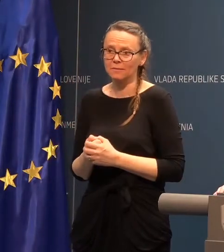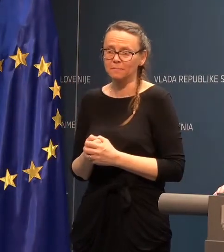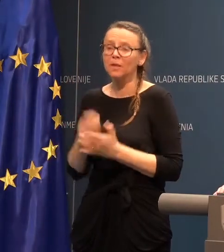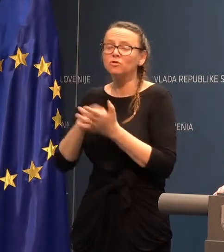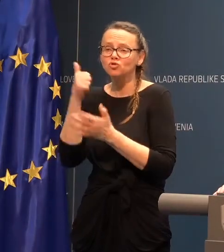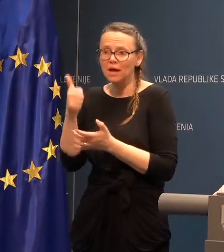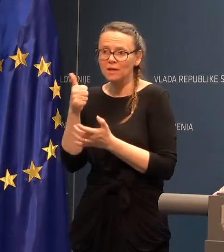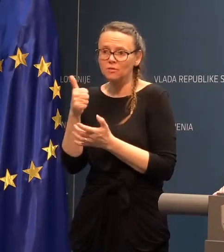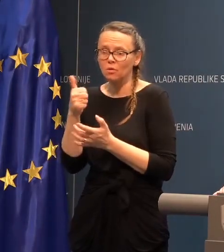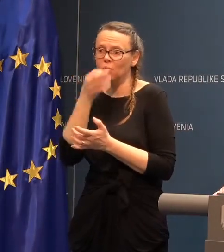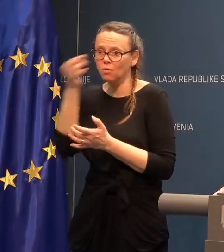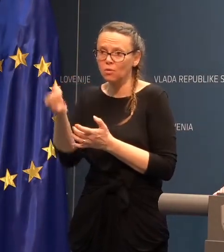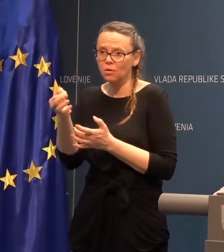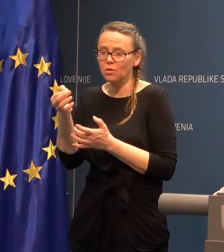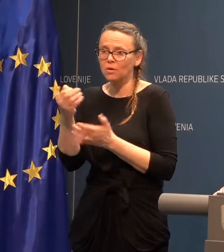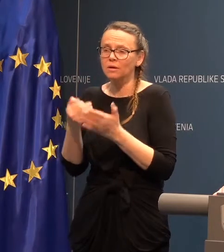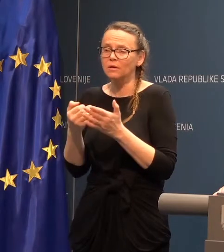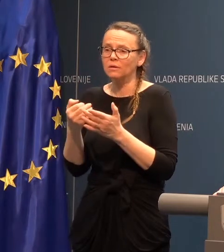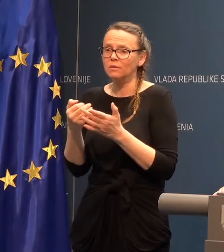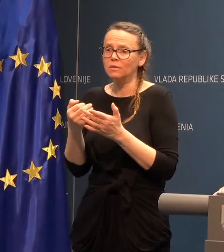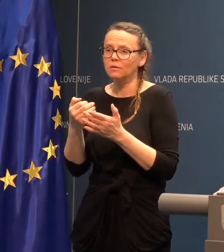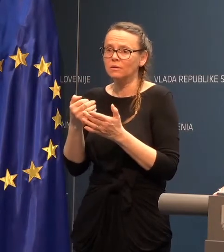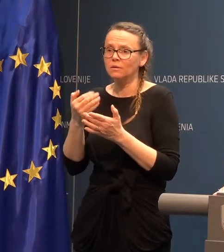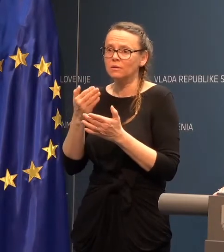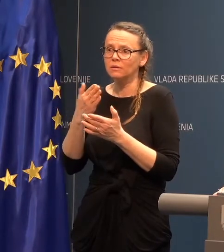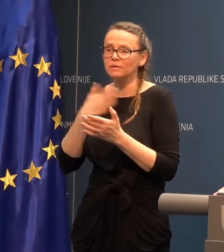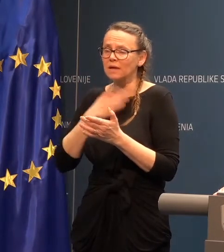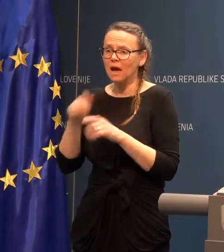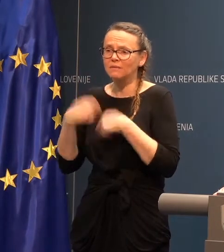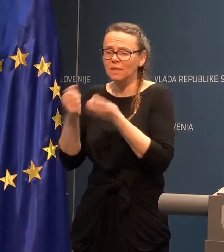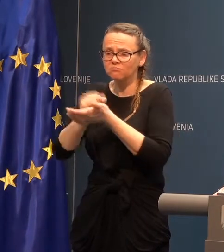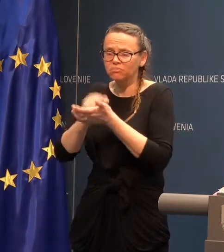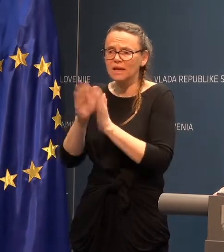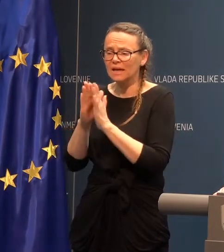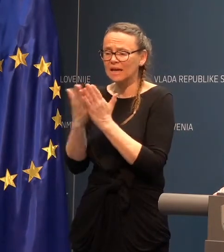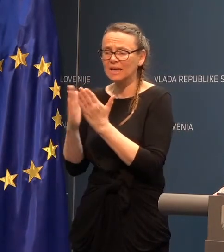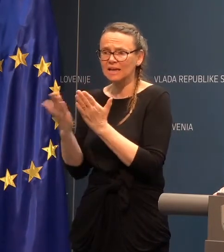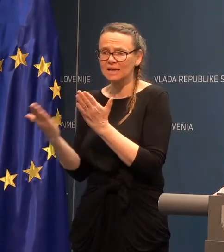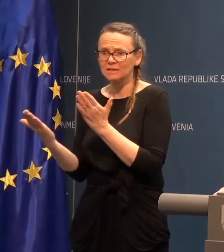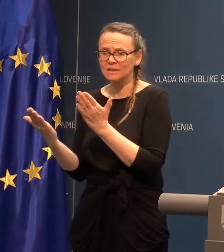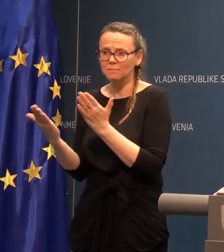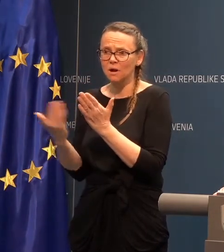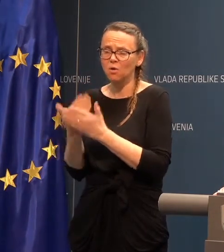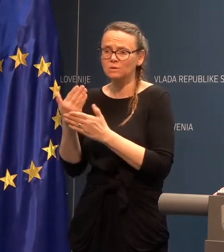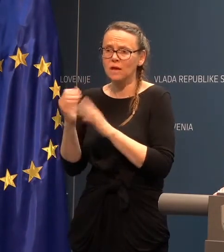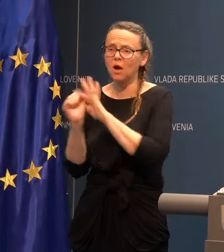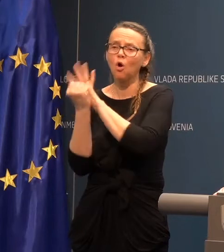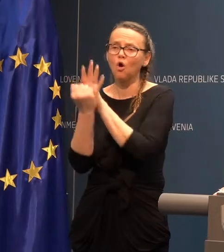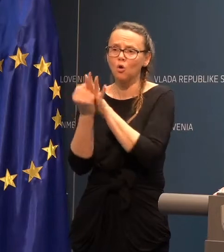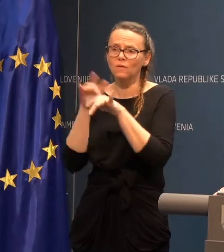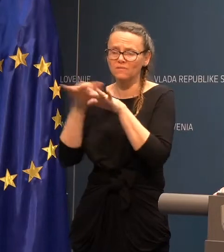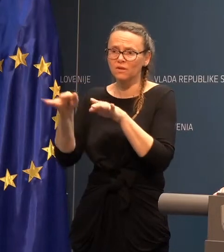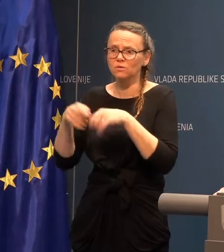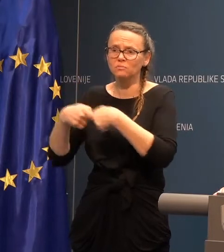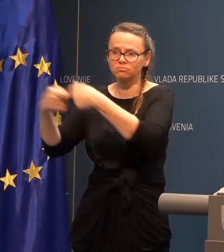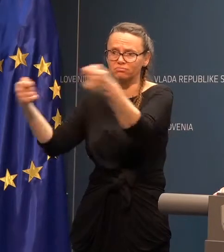Še eno vprašanje bi imela, zakaj ne tiskate krišno zgibanko z informacijima o koronavirusu in razpošljate vsem